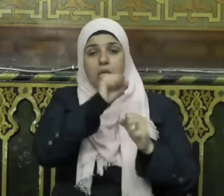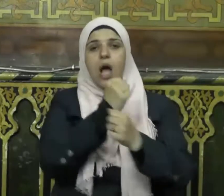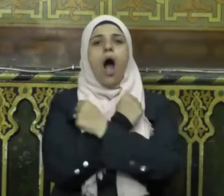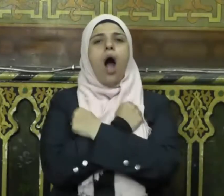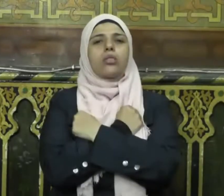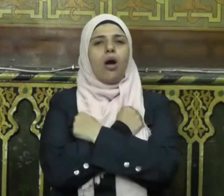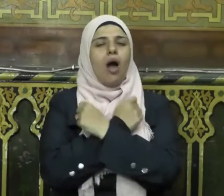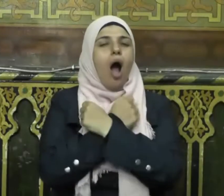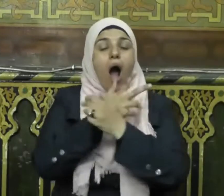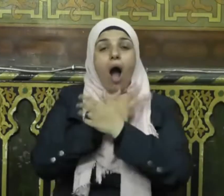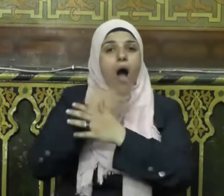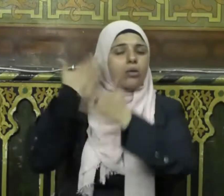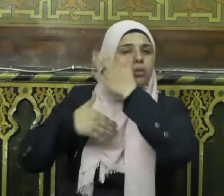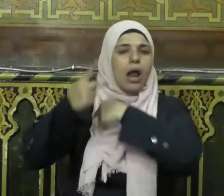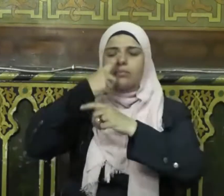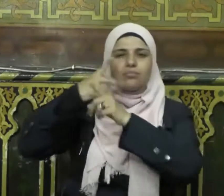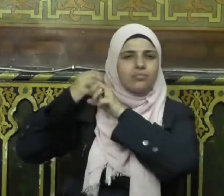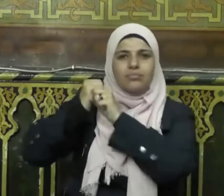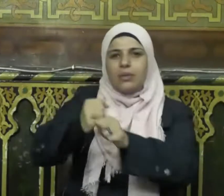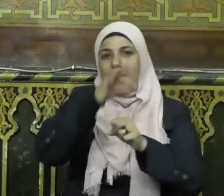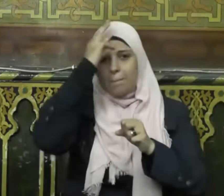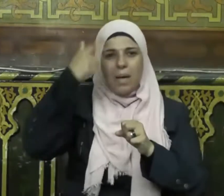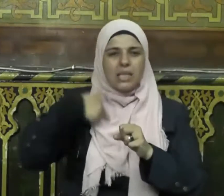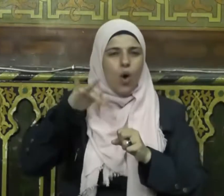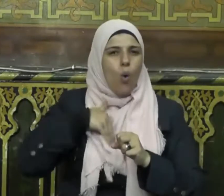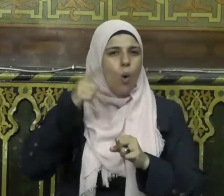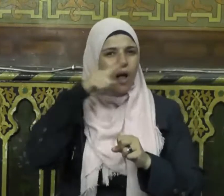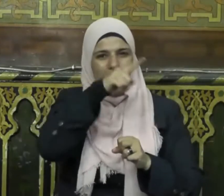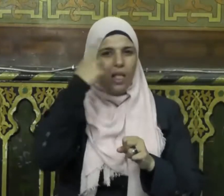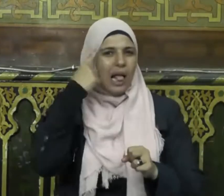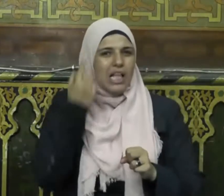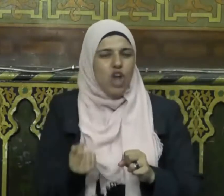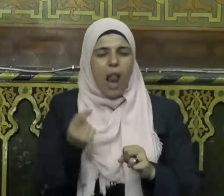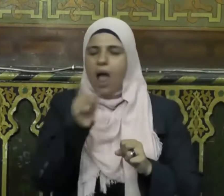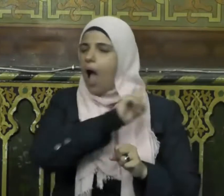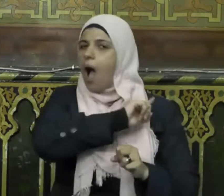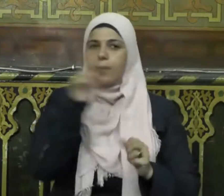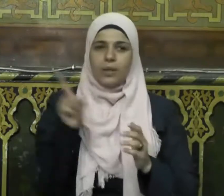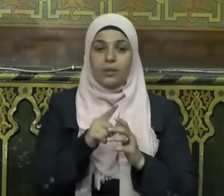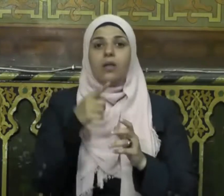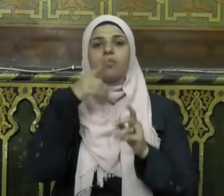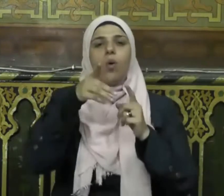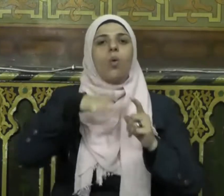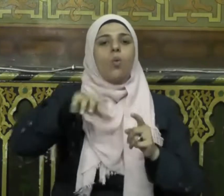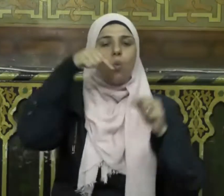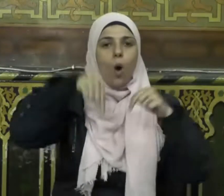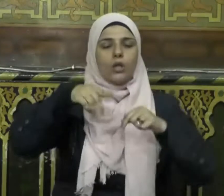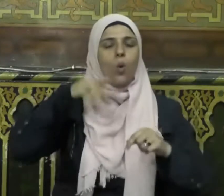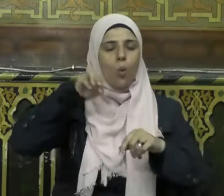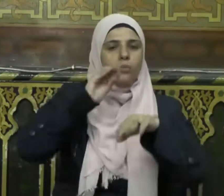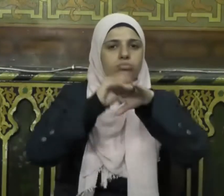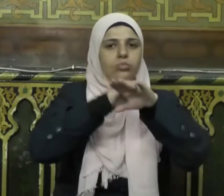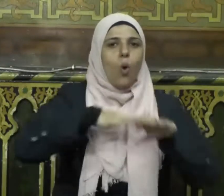حضارة ولم يكن التخلف أبدا سمة من سماتها فحري بكل مسلم